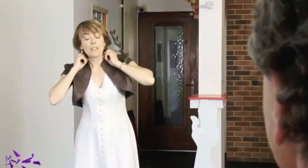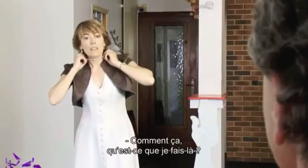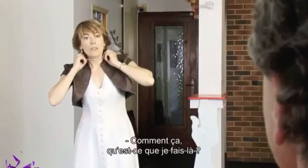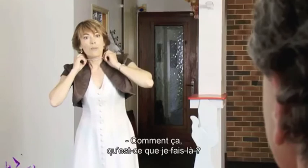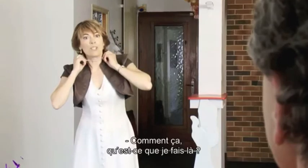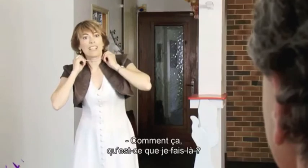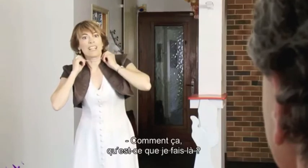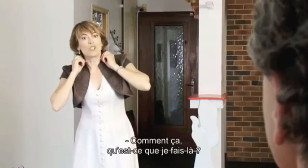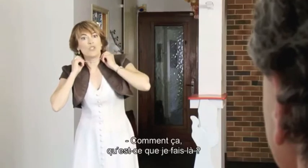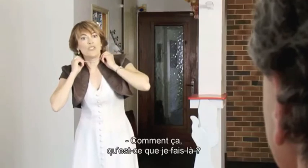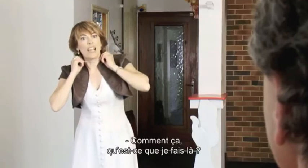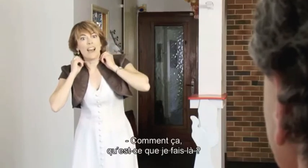Comment ça que tu fais là?